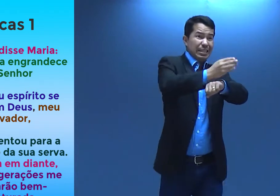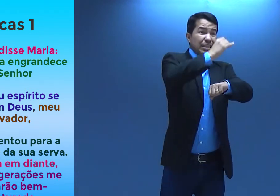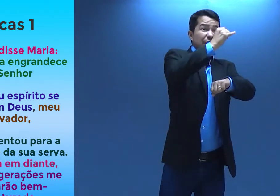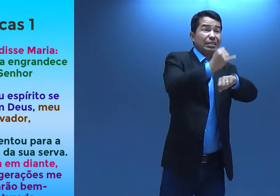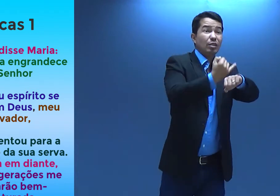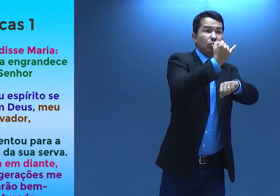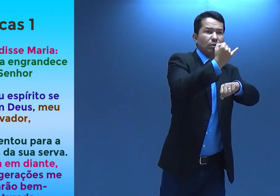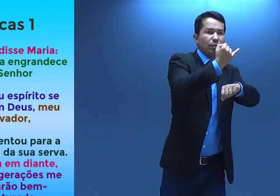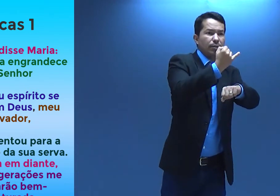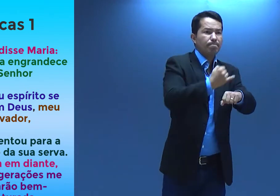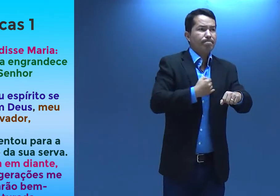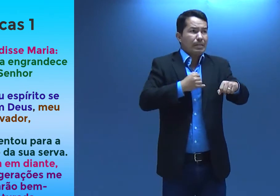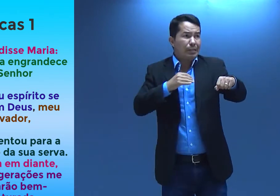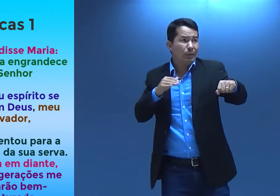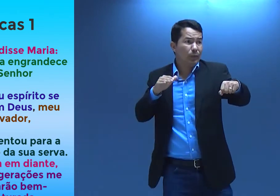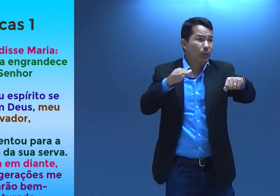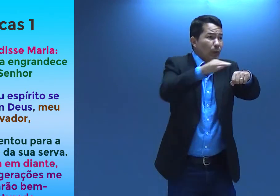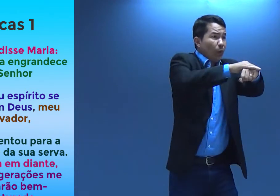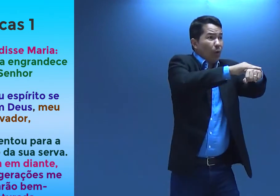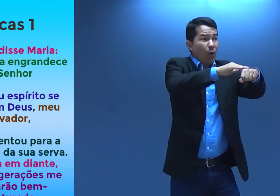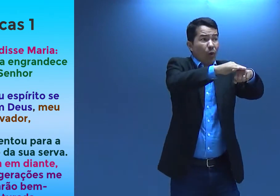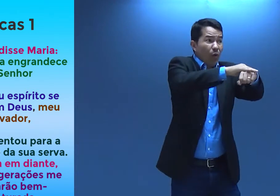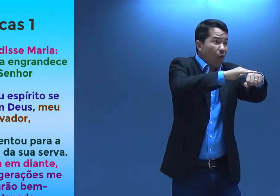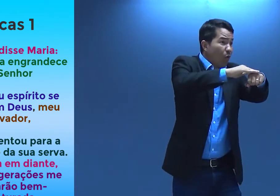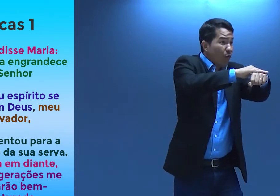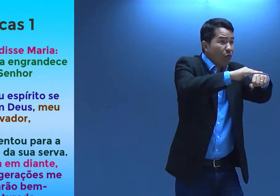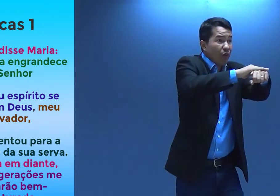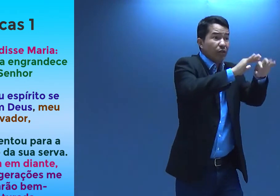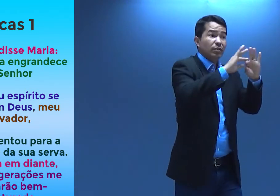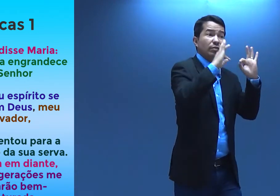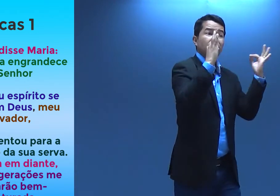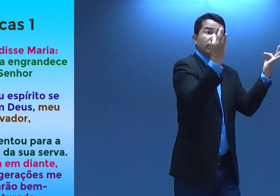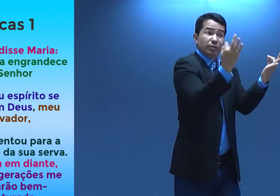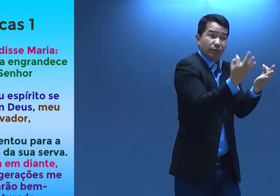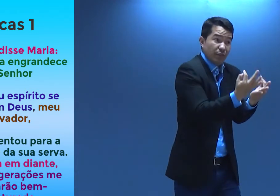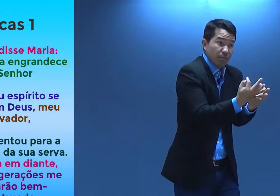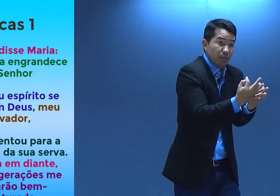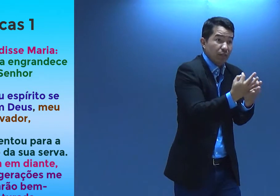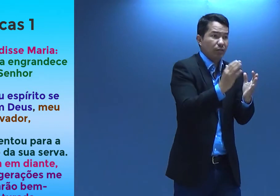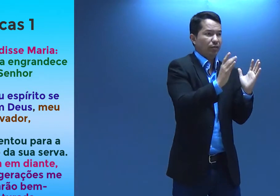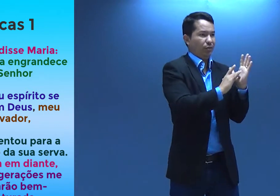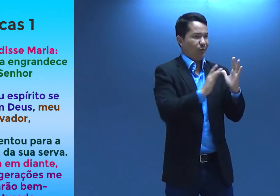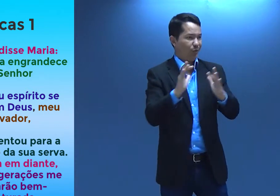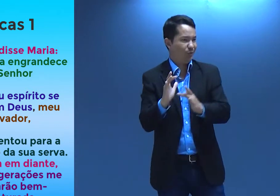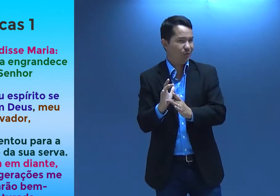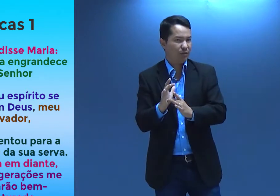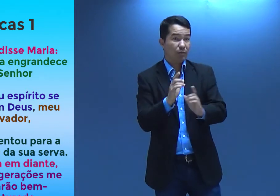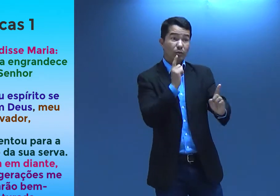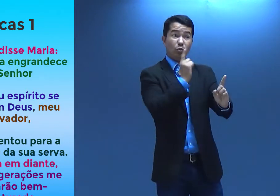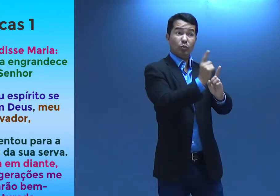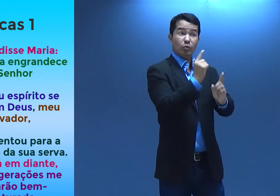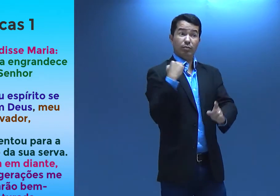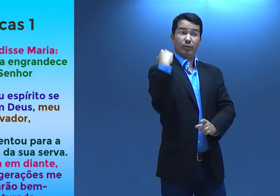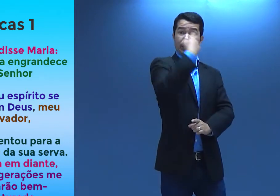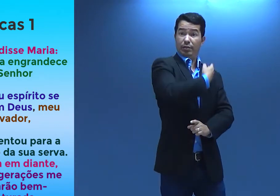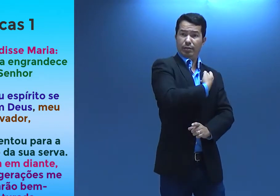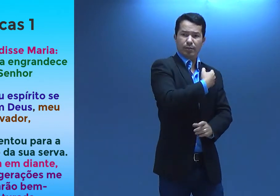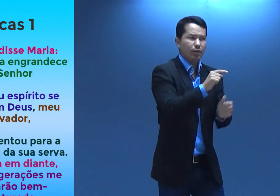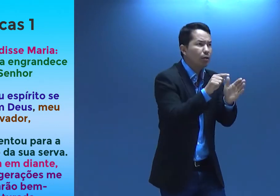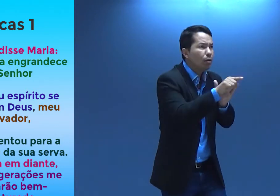coragem de ir lá em Jerusalém e começou a conversar, né? Com a família de Jesus. E daí ele